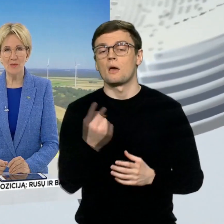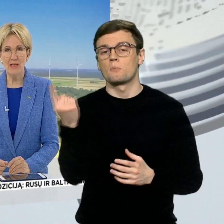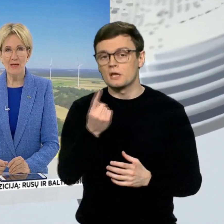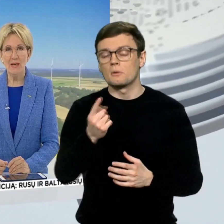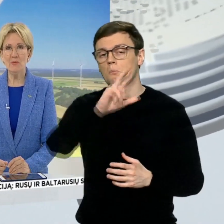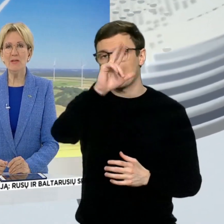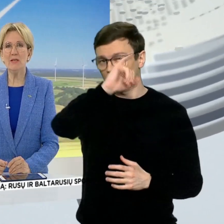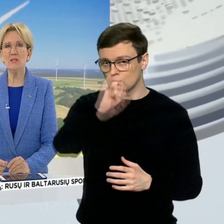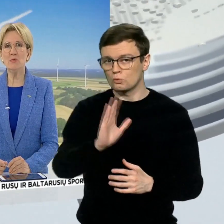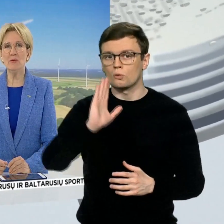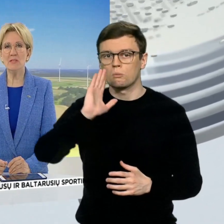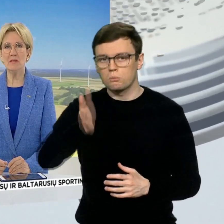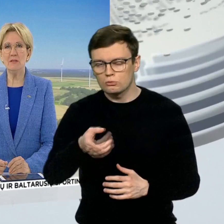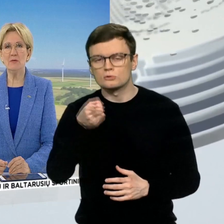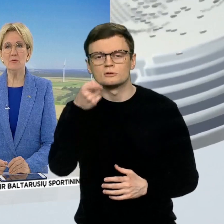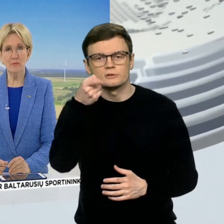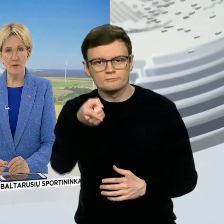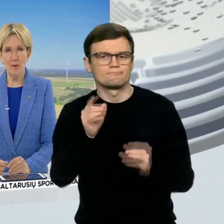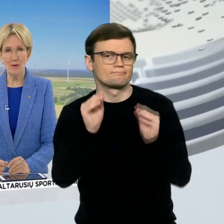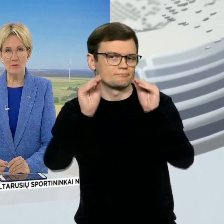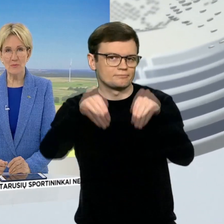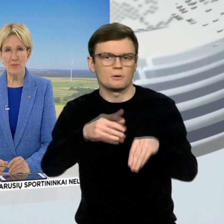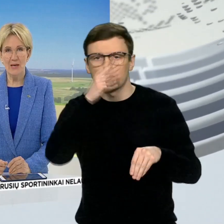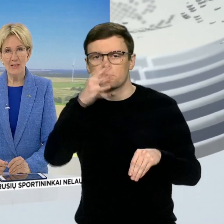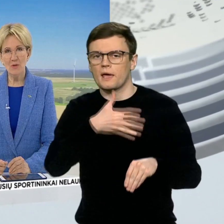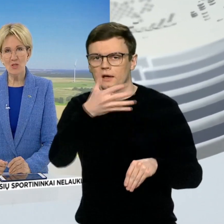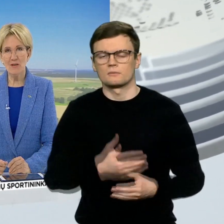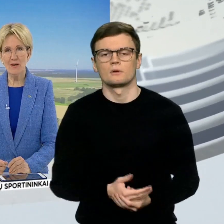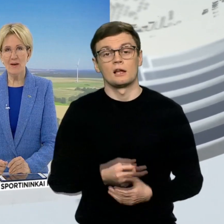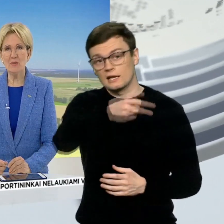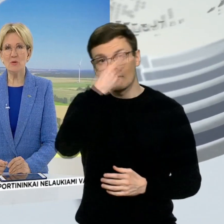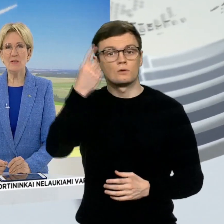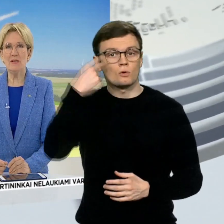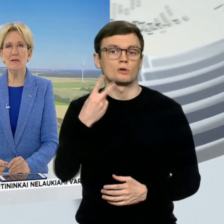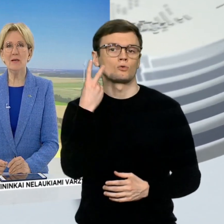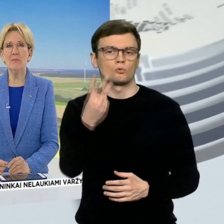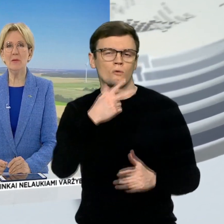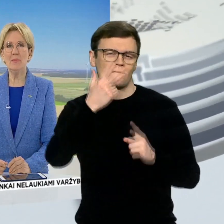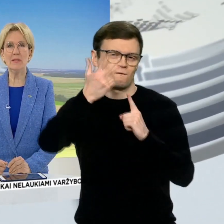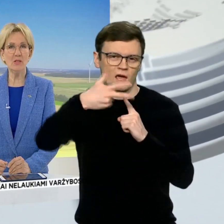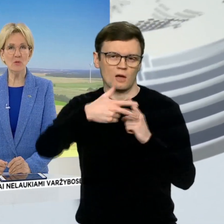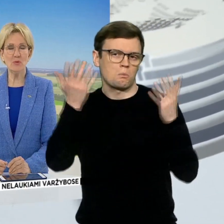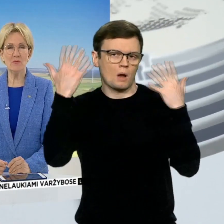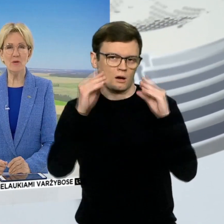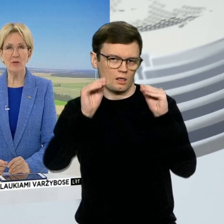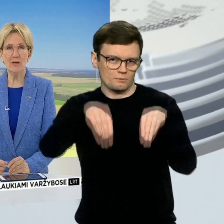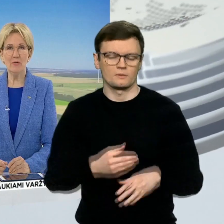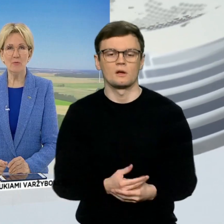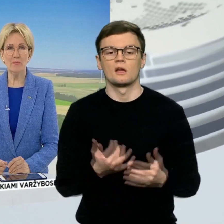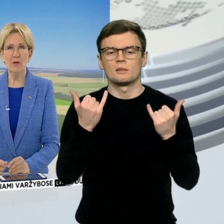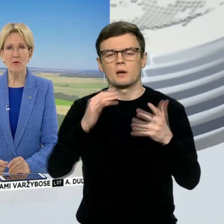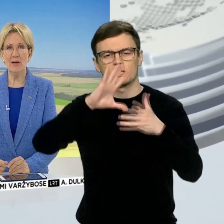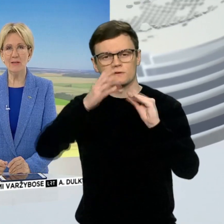metų. Lietuva rengėsi jūroje statyti du vėjo parkus. Dabar šalyje elektros energija gamina per 300 vėjo